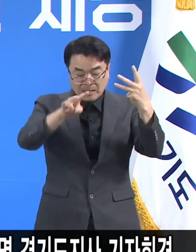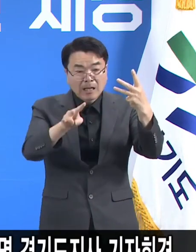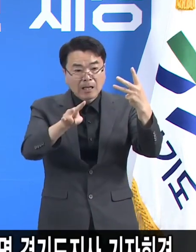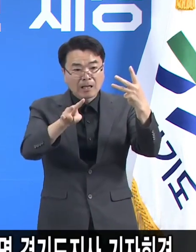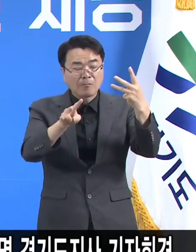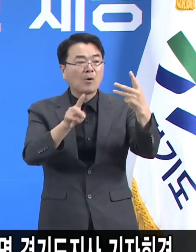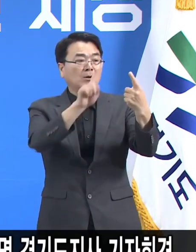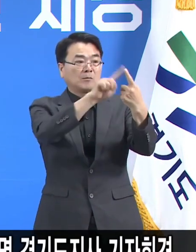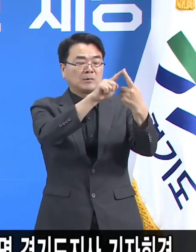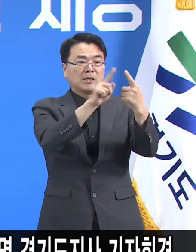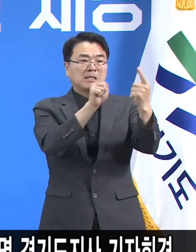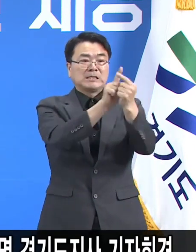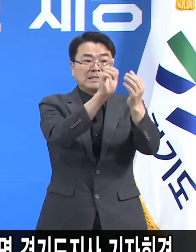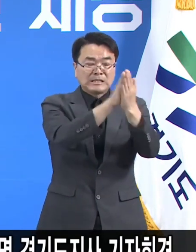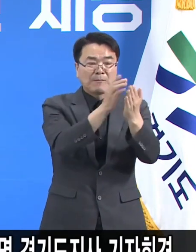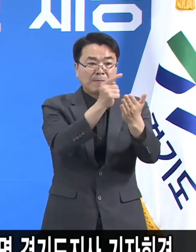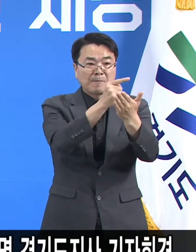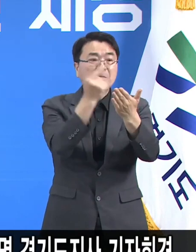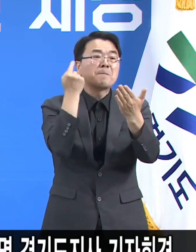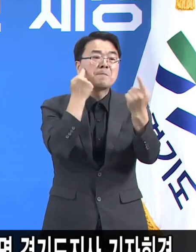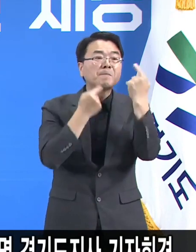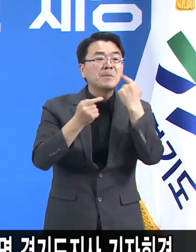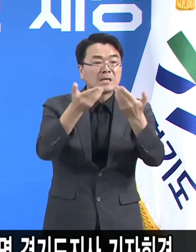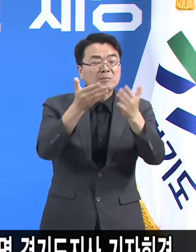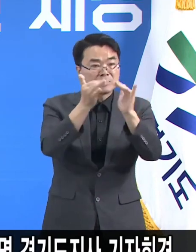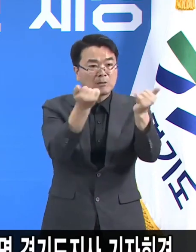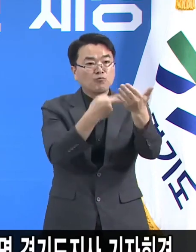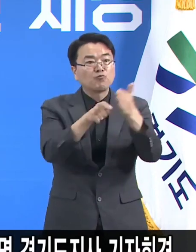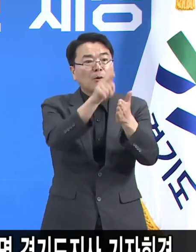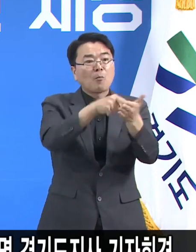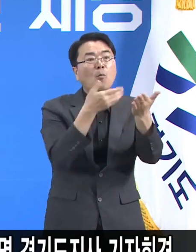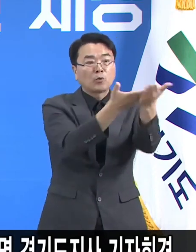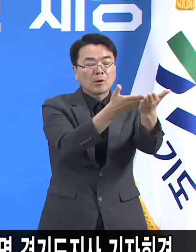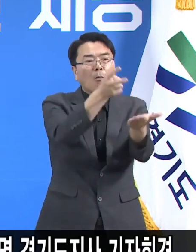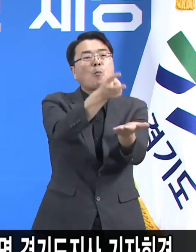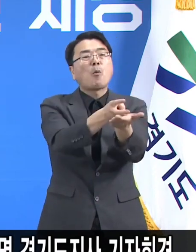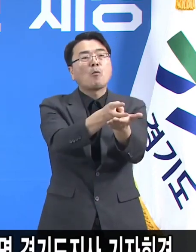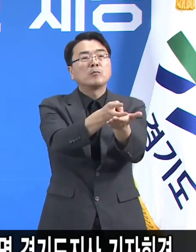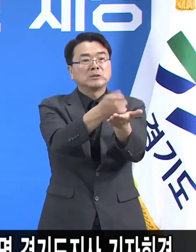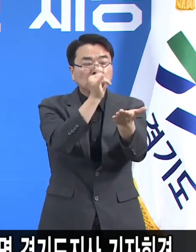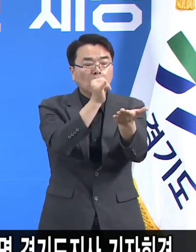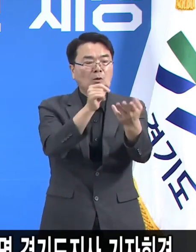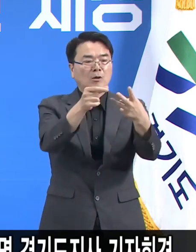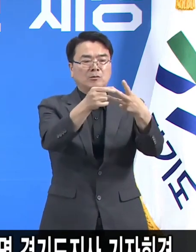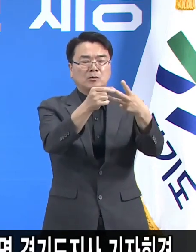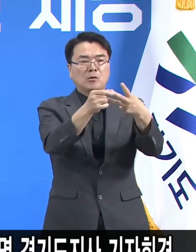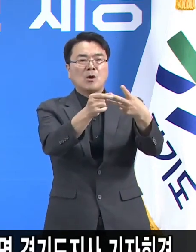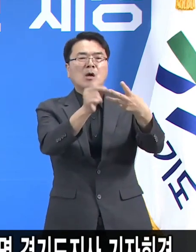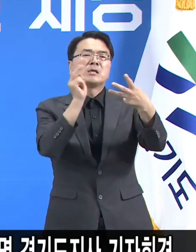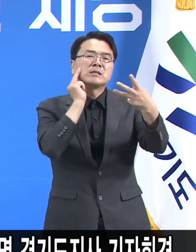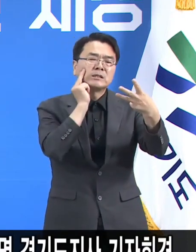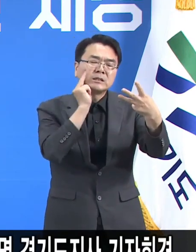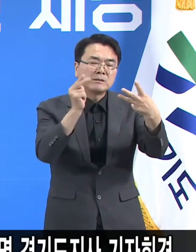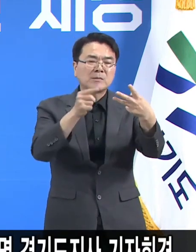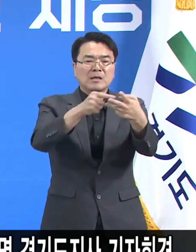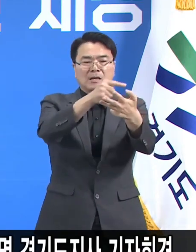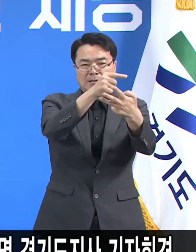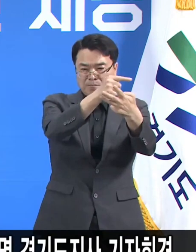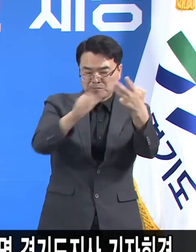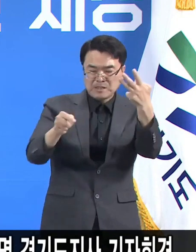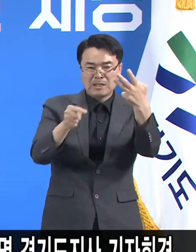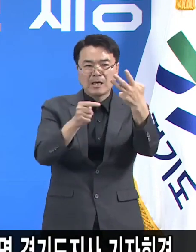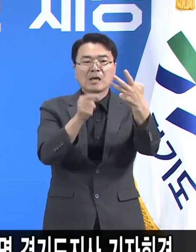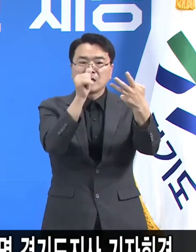직접 피해자에 대한 보상 이건 법률상 의무이고 두 번째, 더 과다한 피해를 입은 영역에 대한